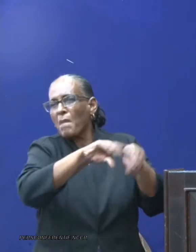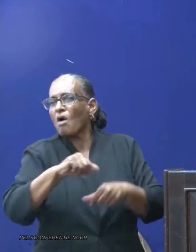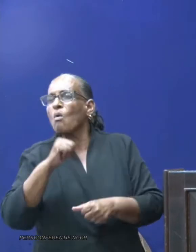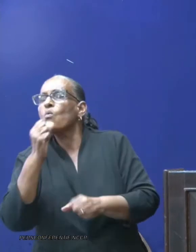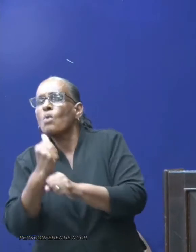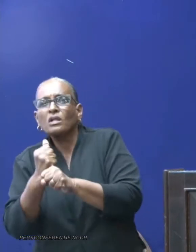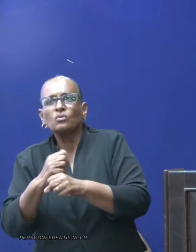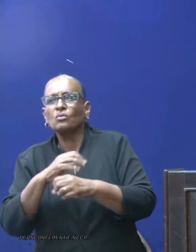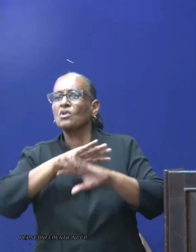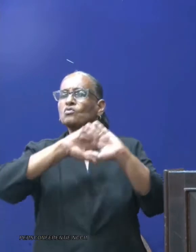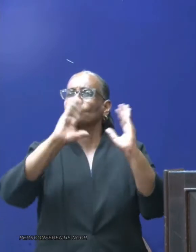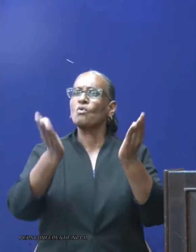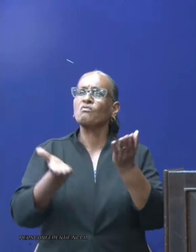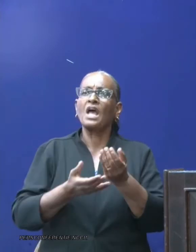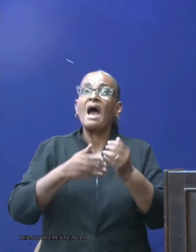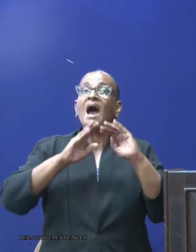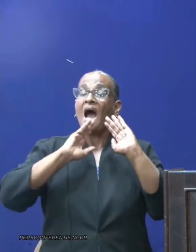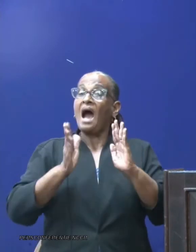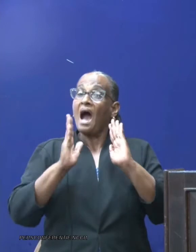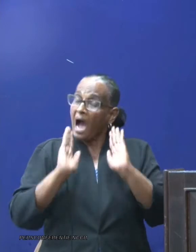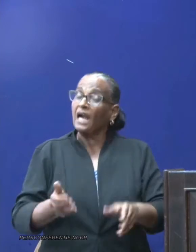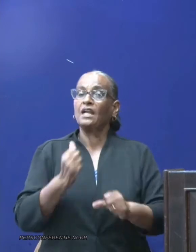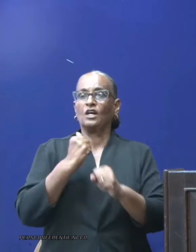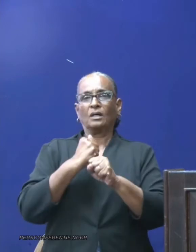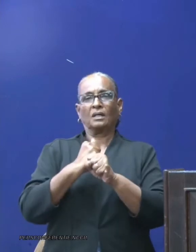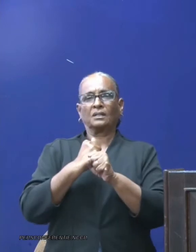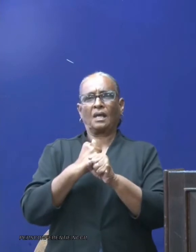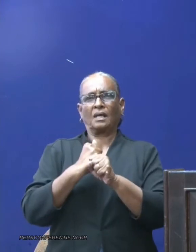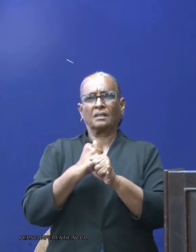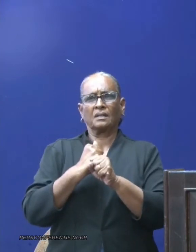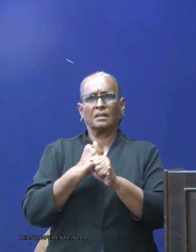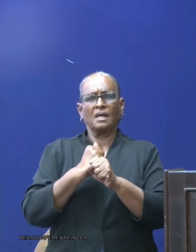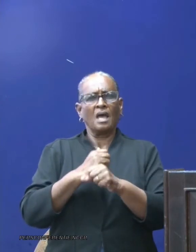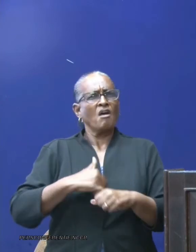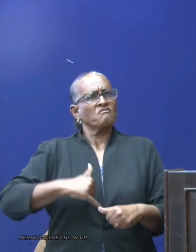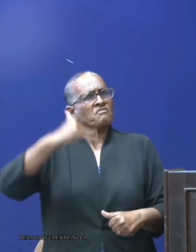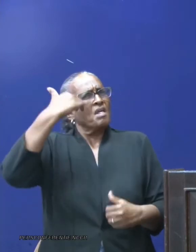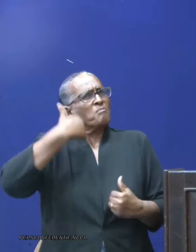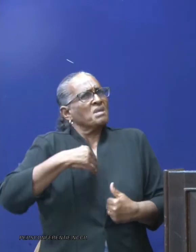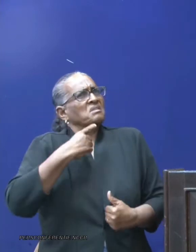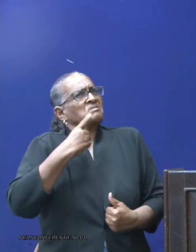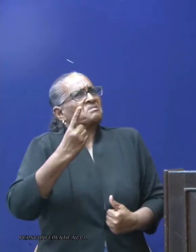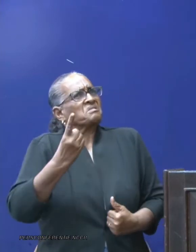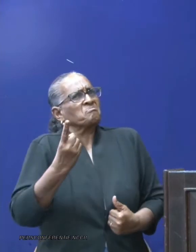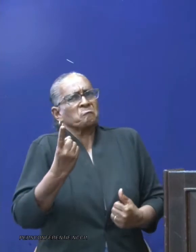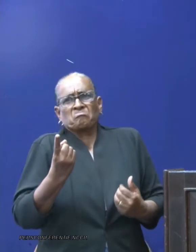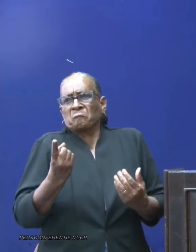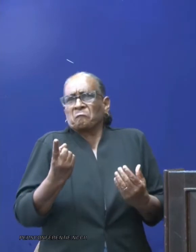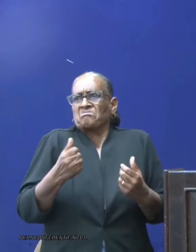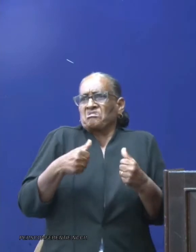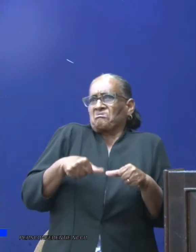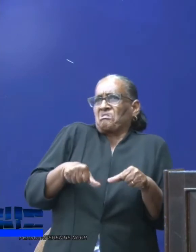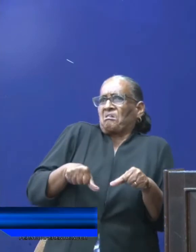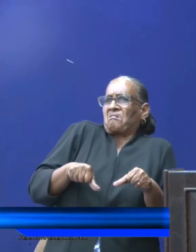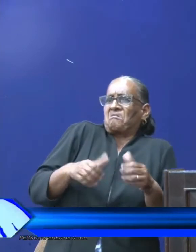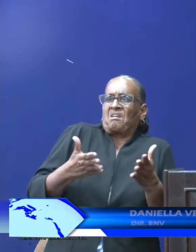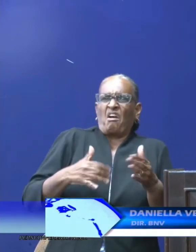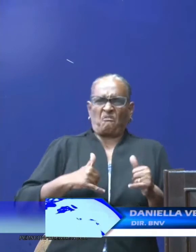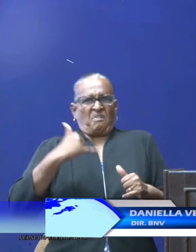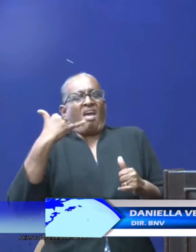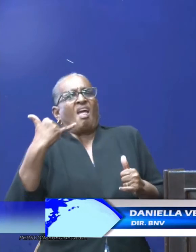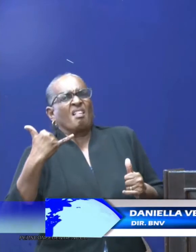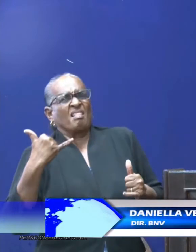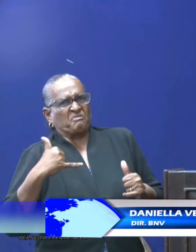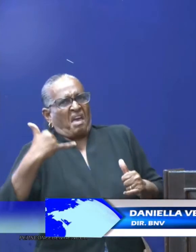sommige saniek zijn daar in plies gebracht. En een heleboel mensen zeggen een beetje streng, te